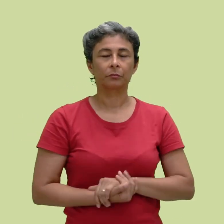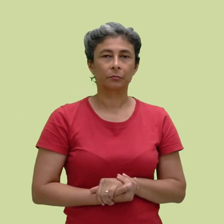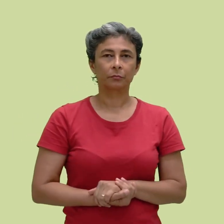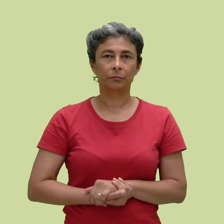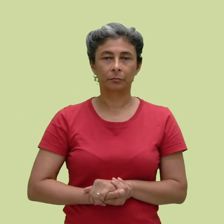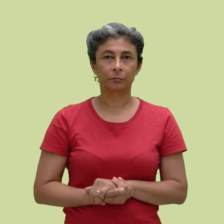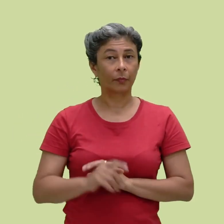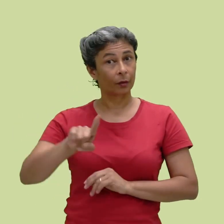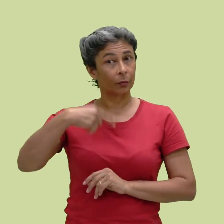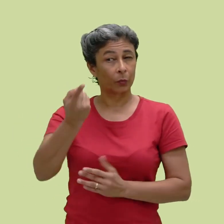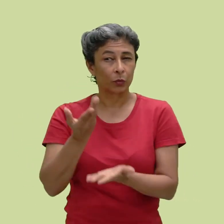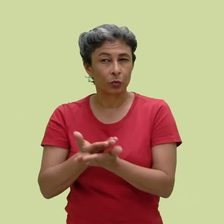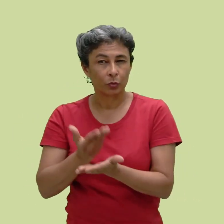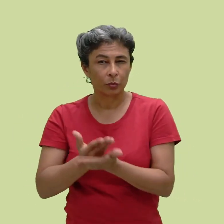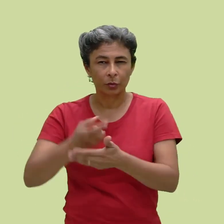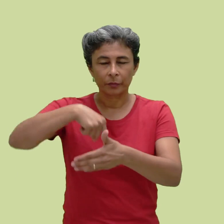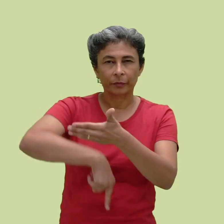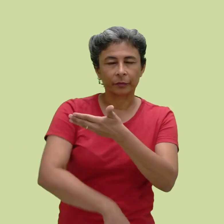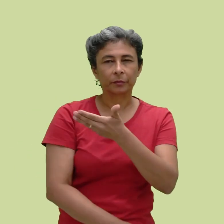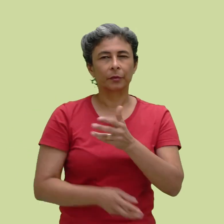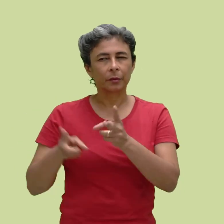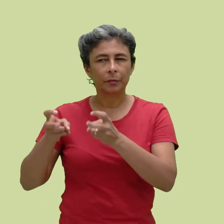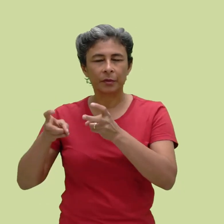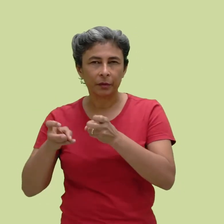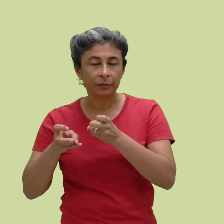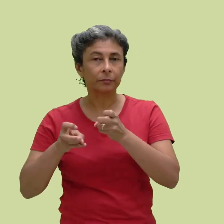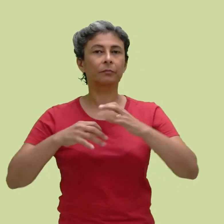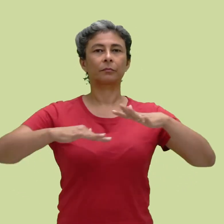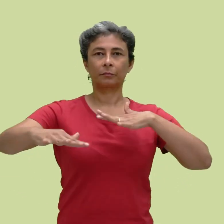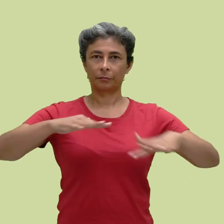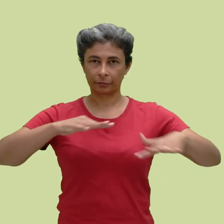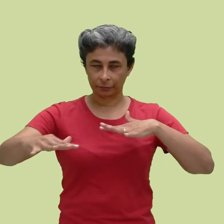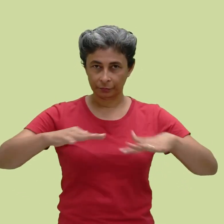voltados. E em estudos posteriores, foi observado o movimento